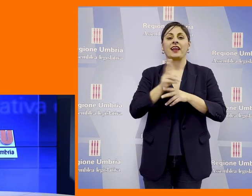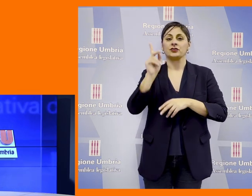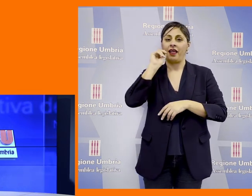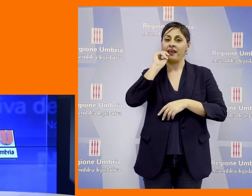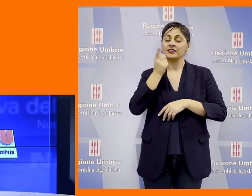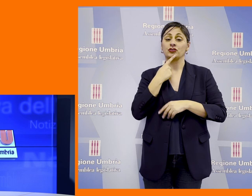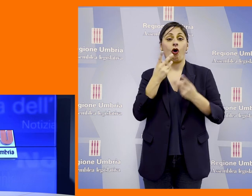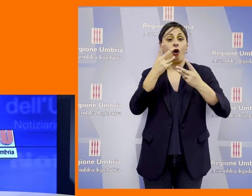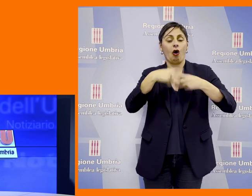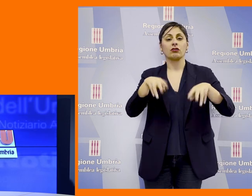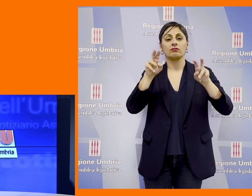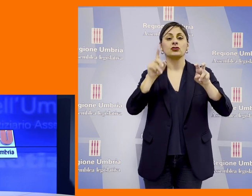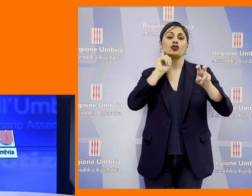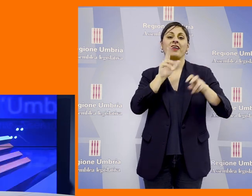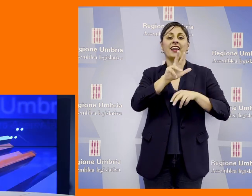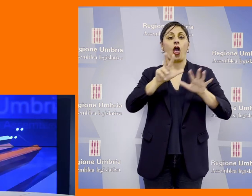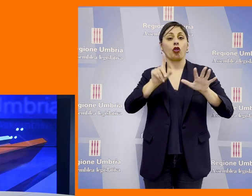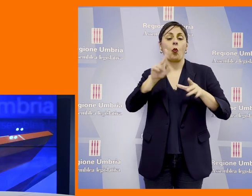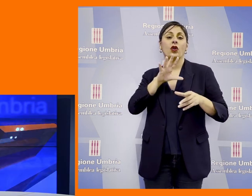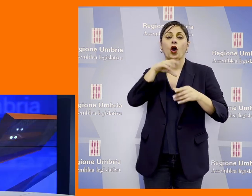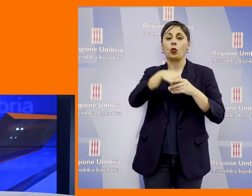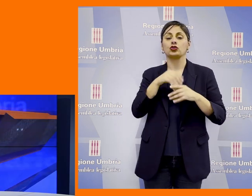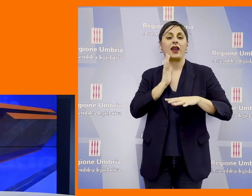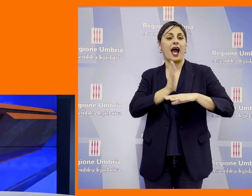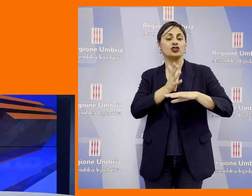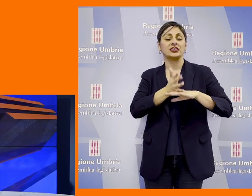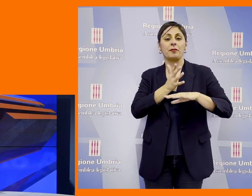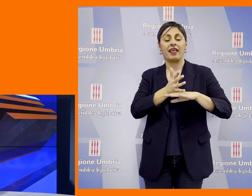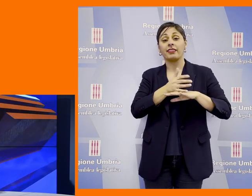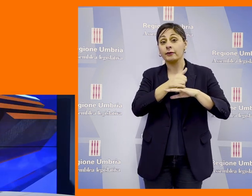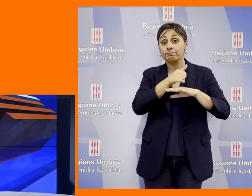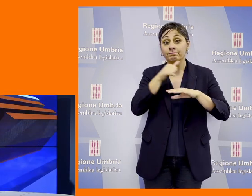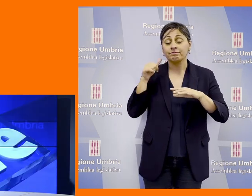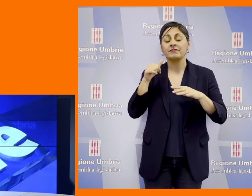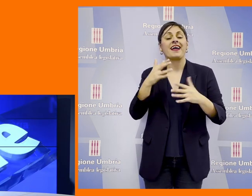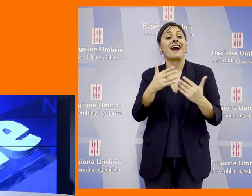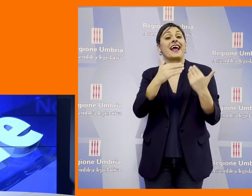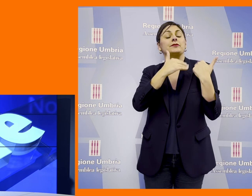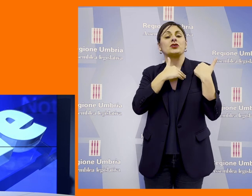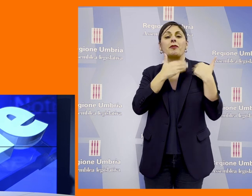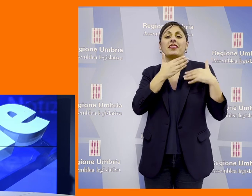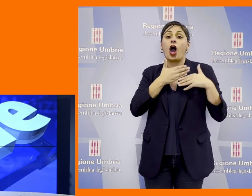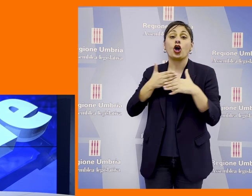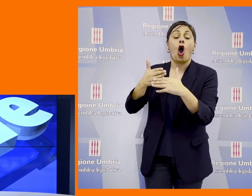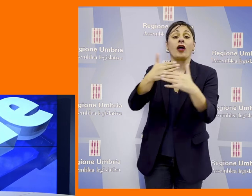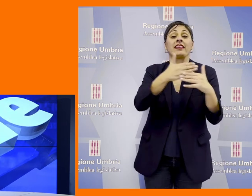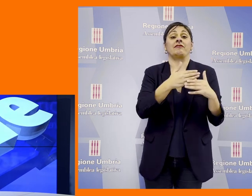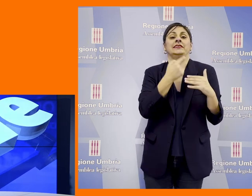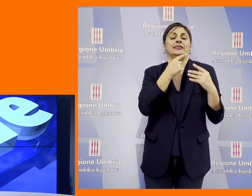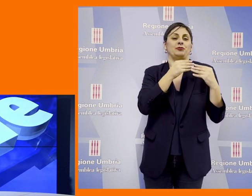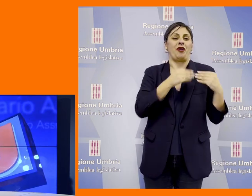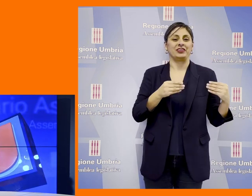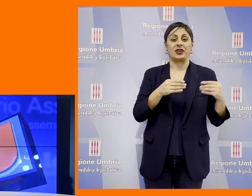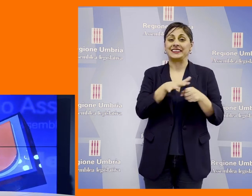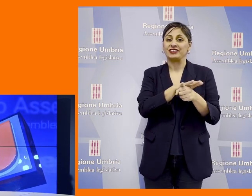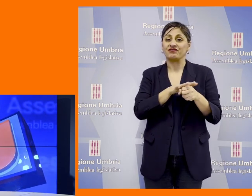nazionale Sordi su Sordità 381 con inclusione e accessibilità come responsabilità condivisa tra